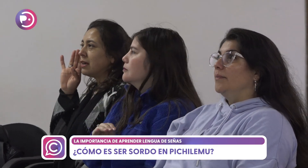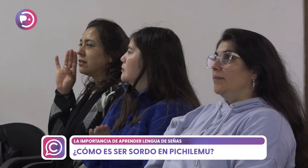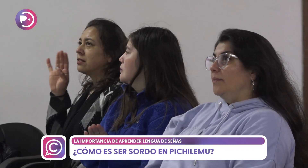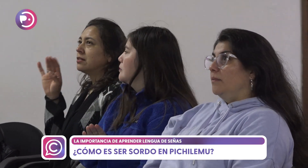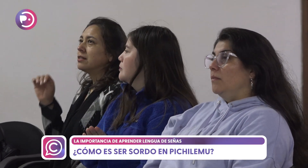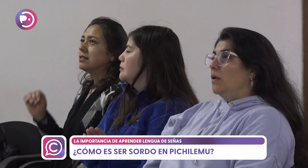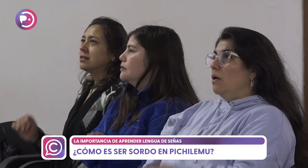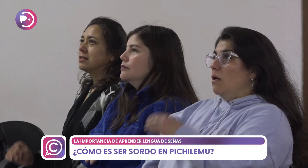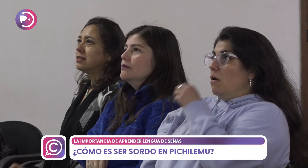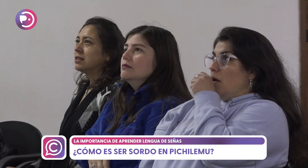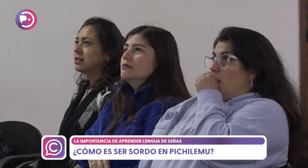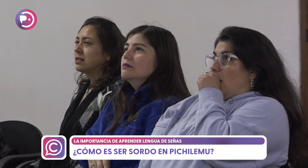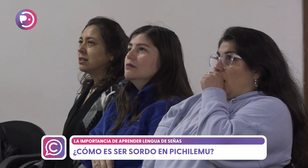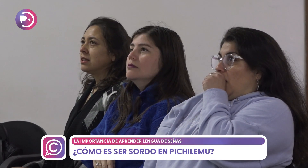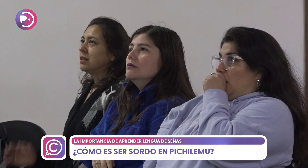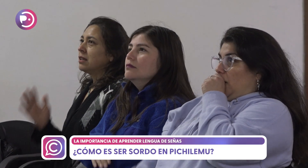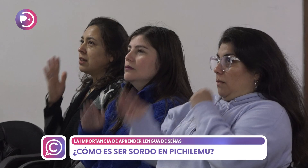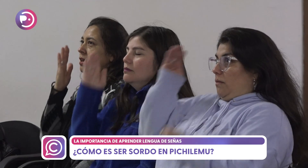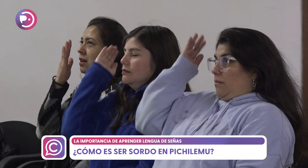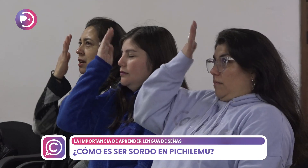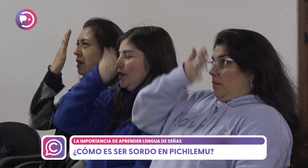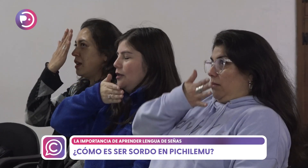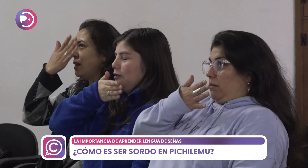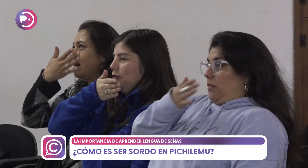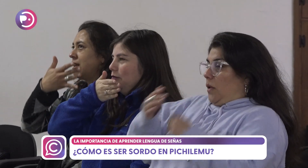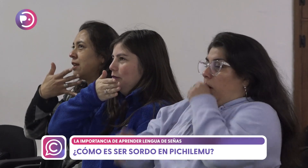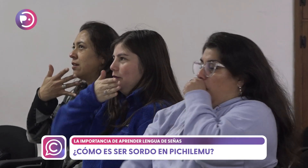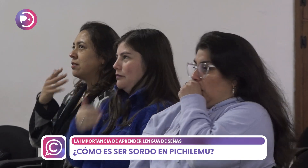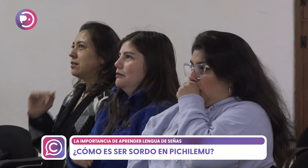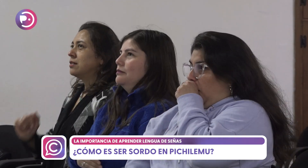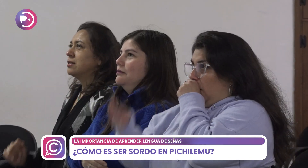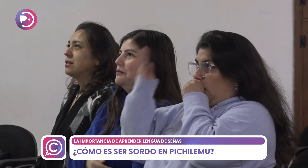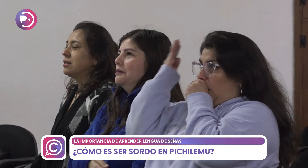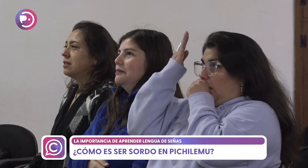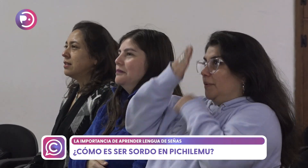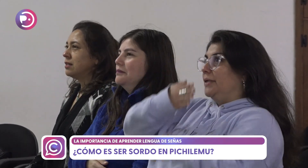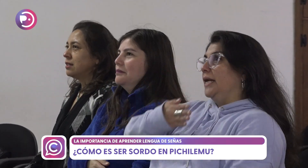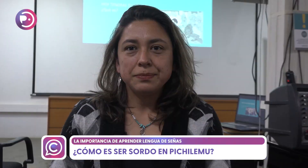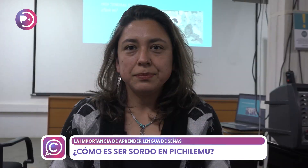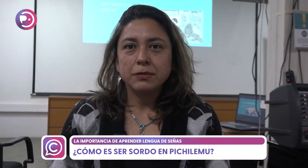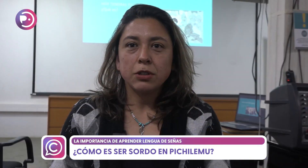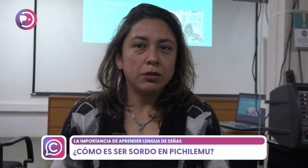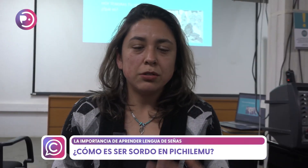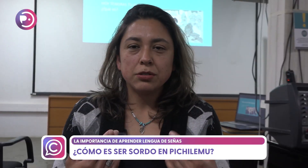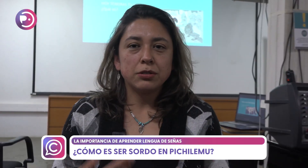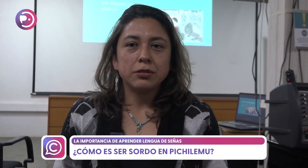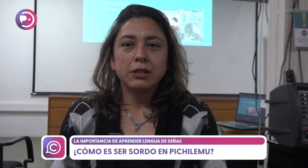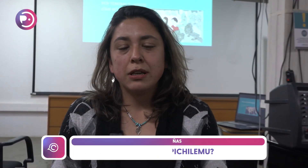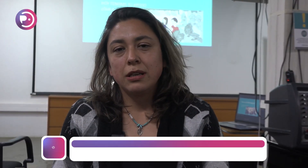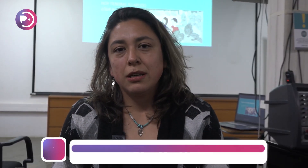lengua de señas pero que les es muy difícil comunicarse con nosotros ya que